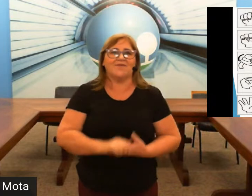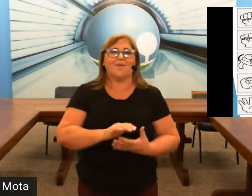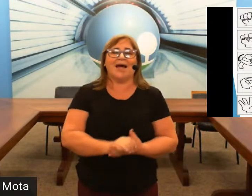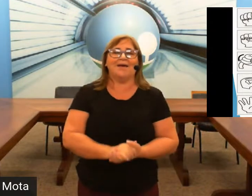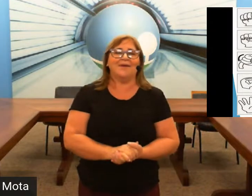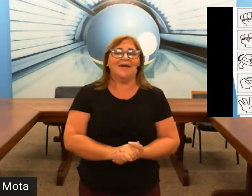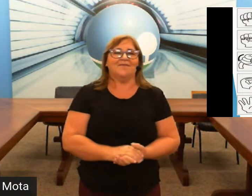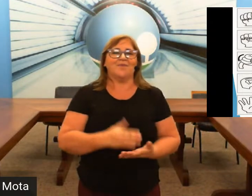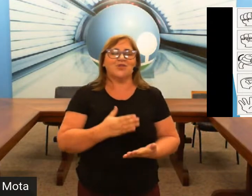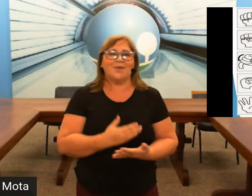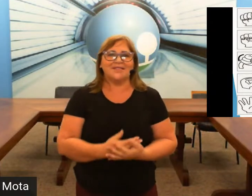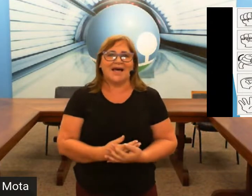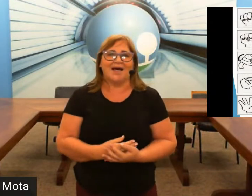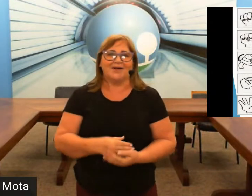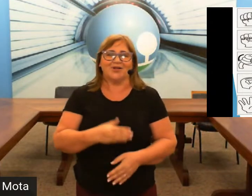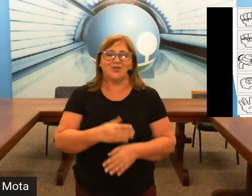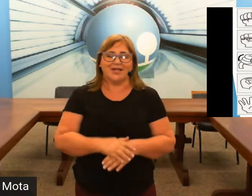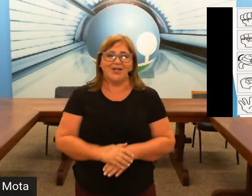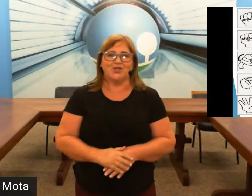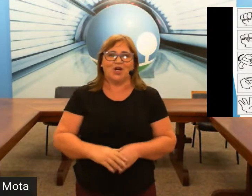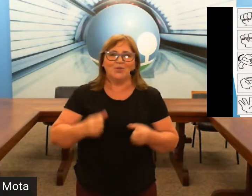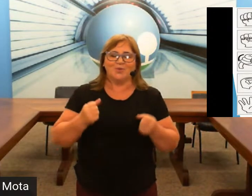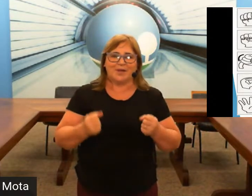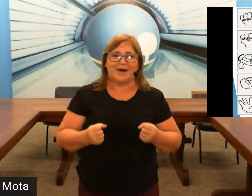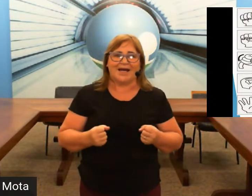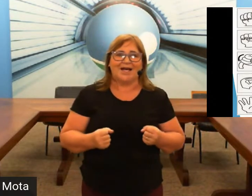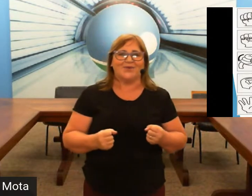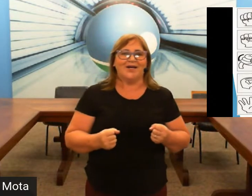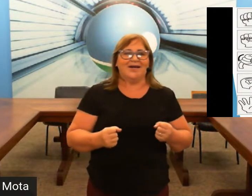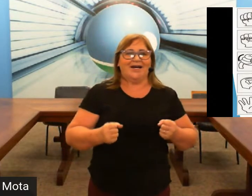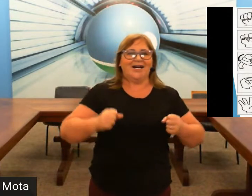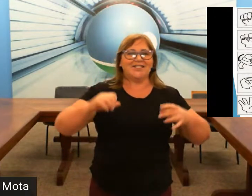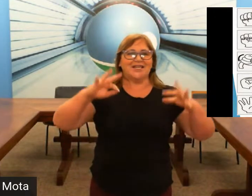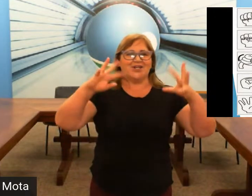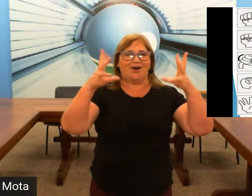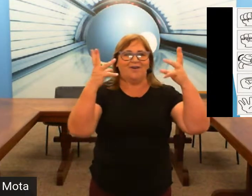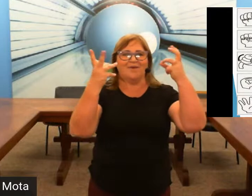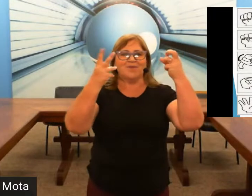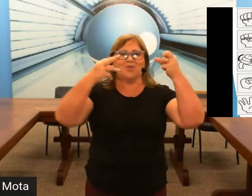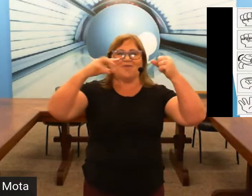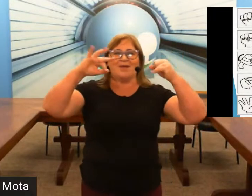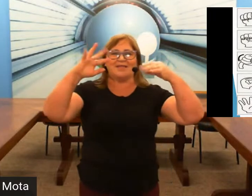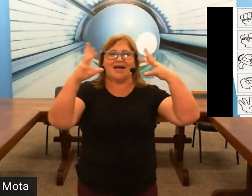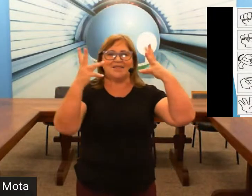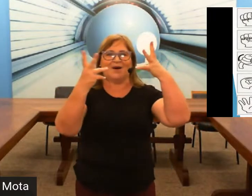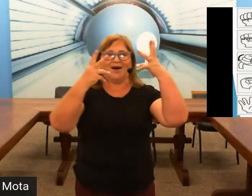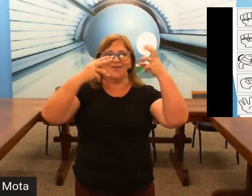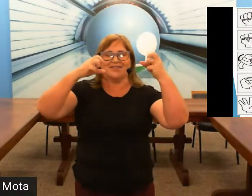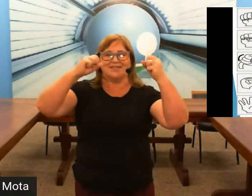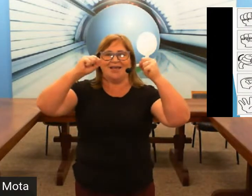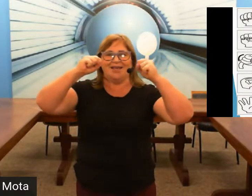então vamos lá vamos começar nosso treino todo mundo preparado? antes aqui vamos movimentar as mãos né